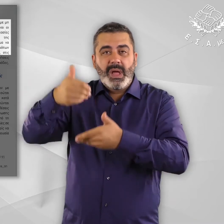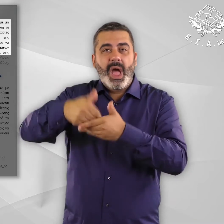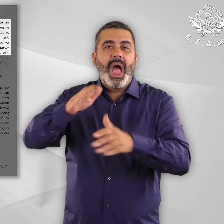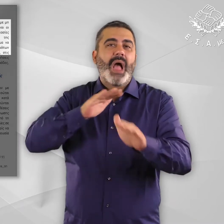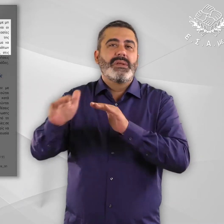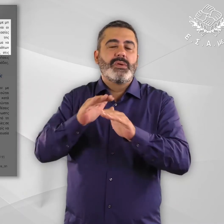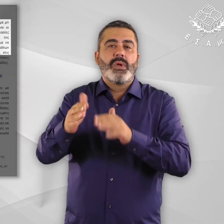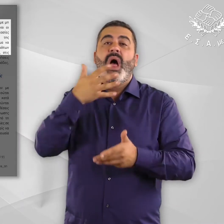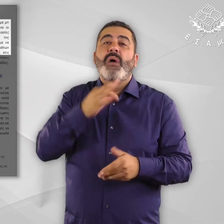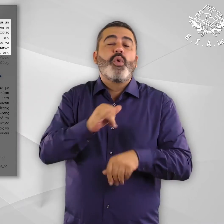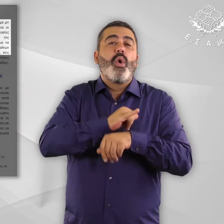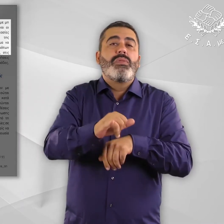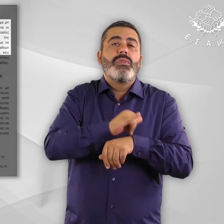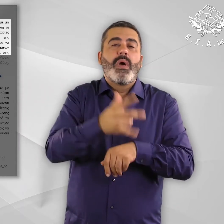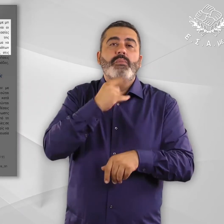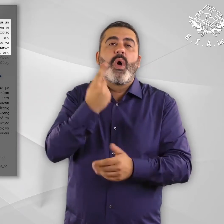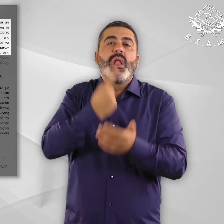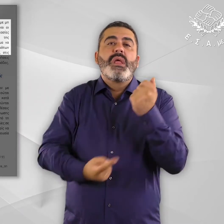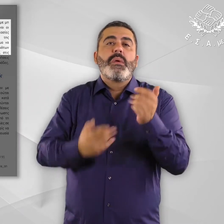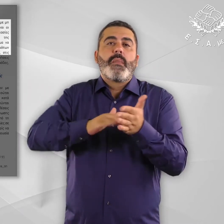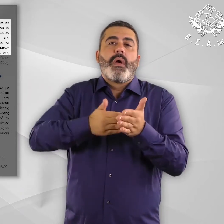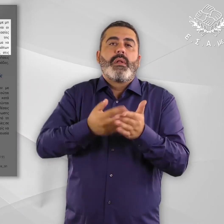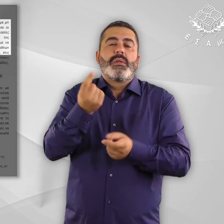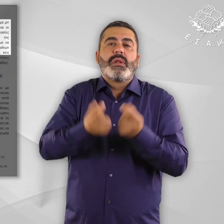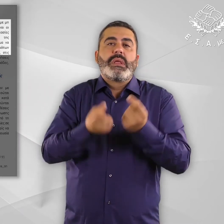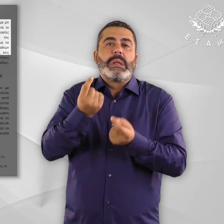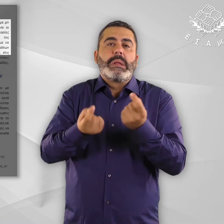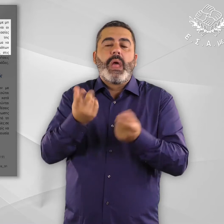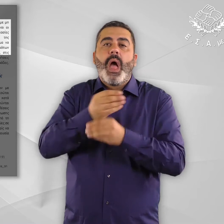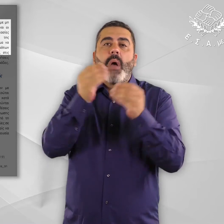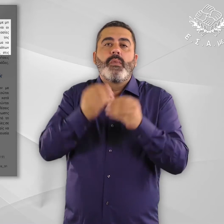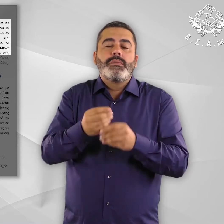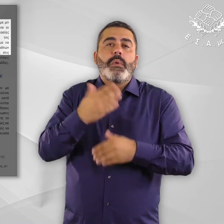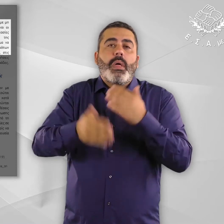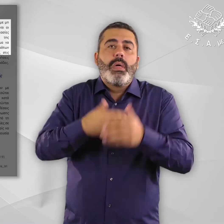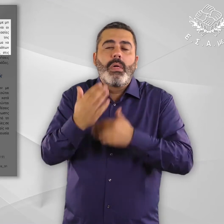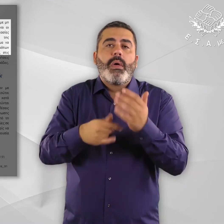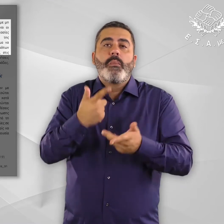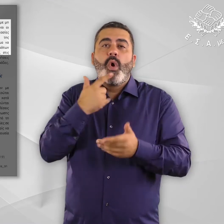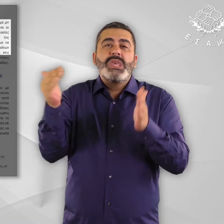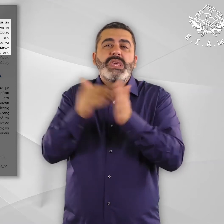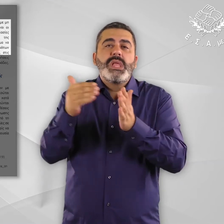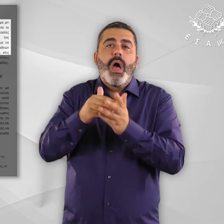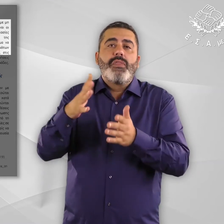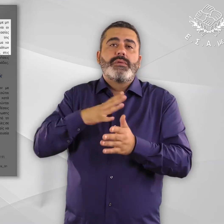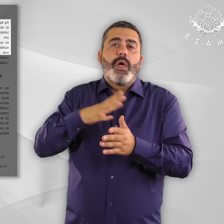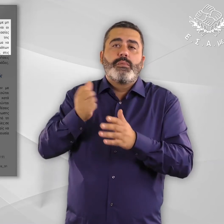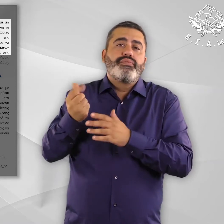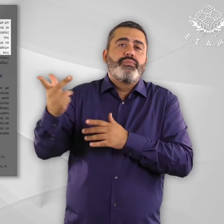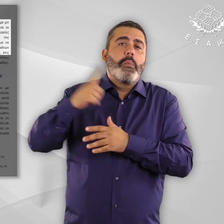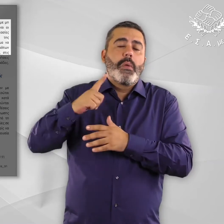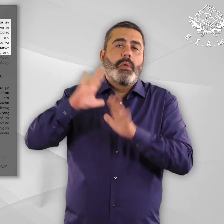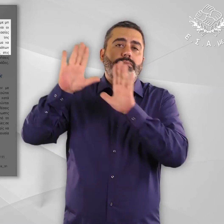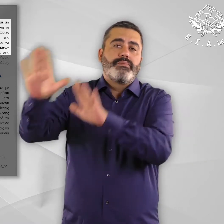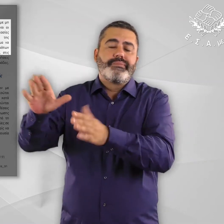υπηρεσιών, με αποτέλεσμα να παραμένουν σε εκκρεμότητα χιλιάδες υποθέσεις ετοιμάτων παρένθεσης σύμφωνα με στατιστικά στοιχεία της